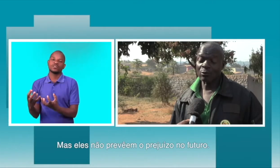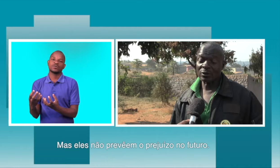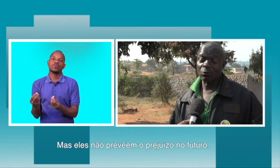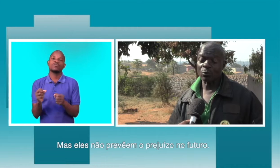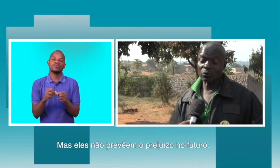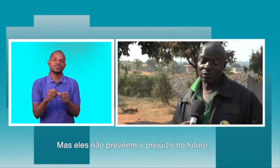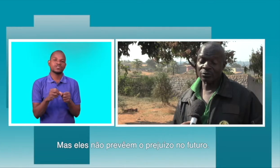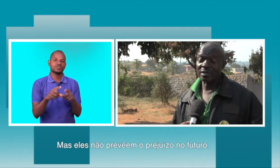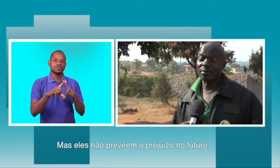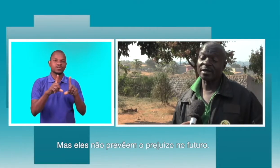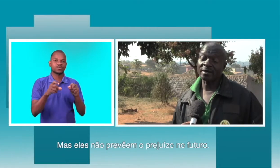contam com o progízo de amanhã.